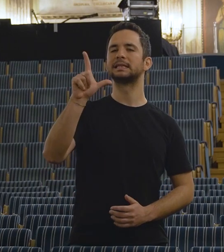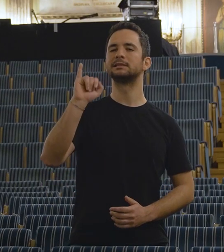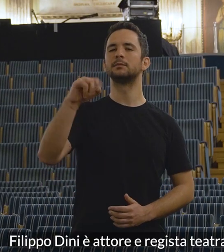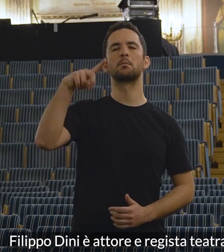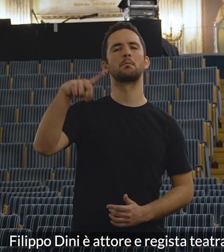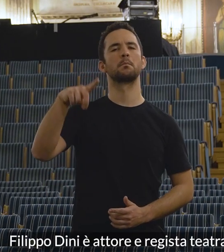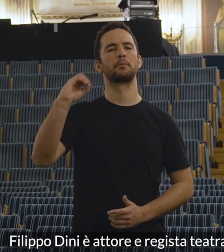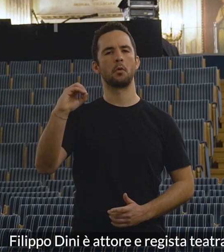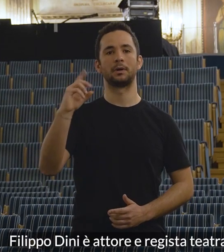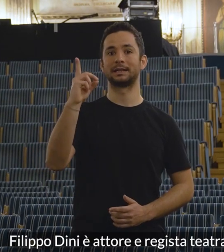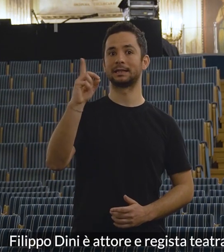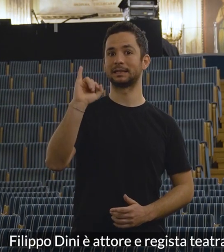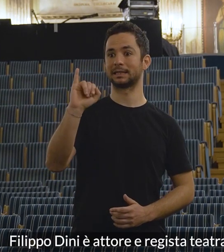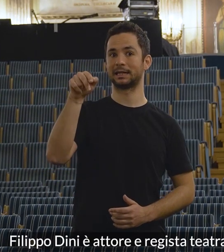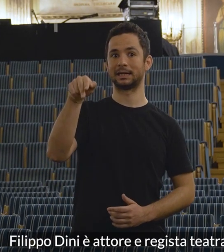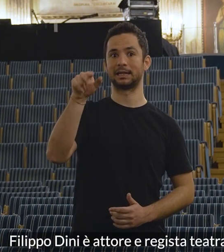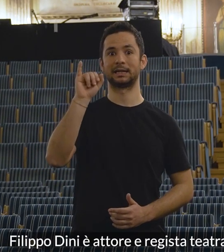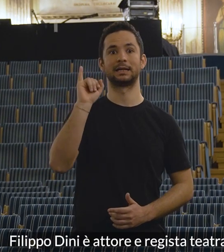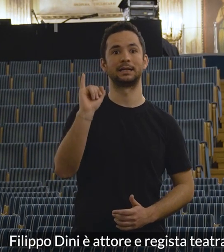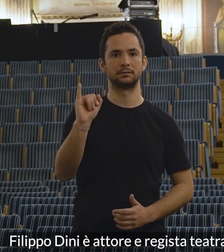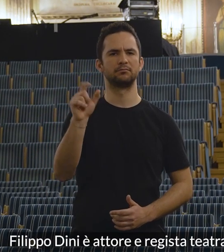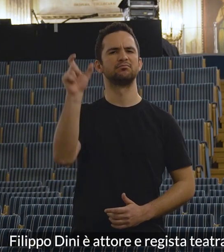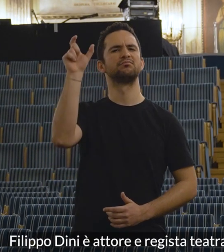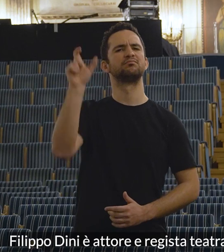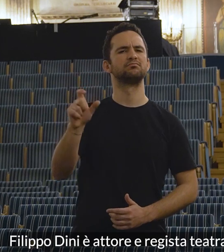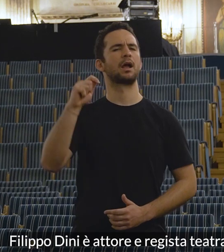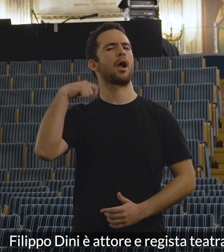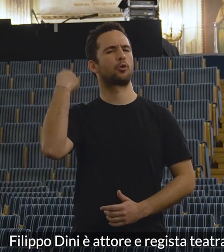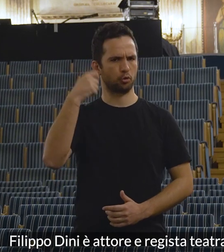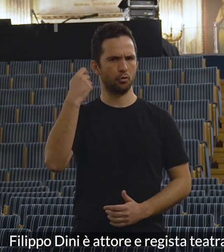Filippo Dini è attore e regista teatrale.